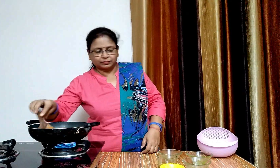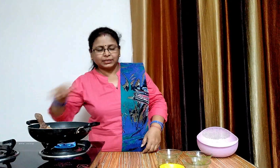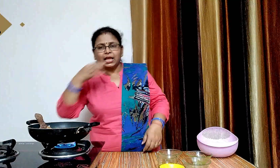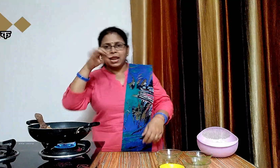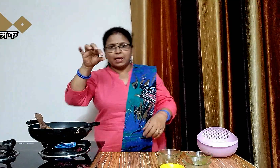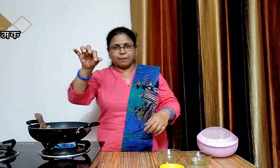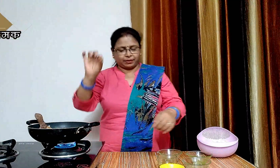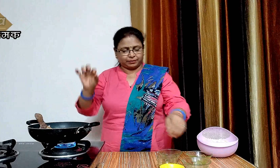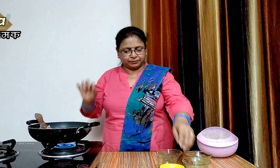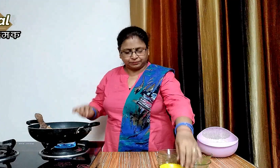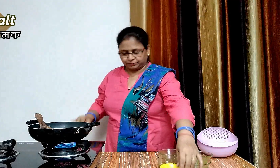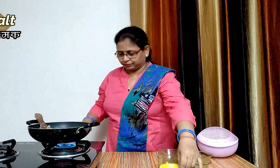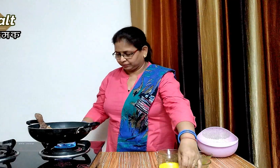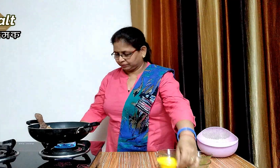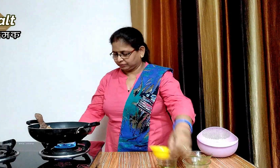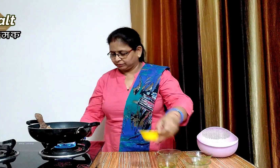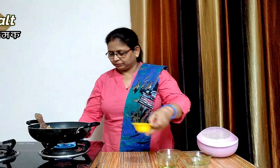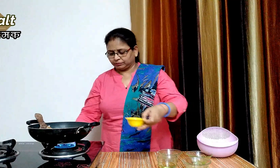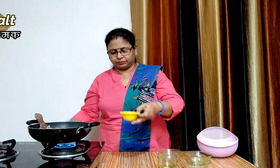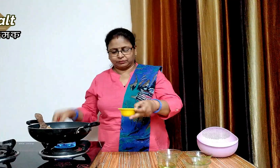अब इसमें नमक डालेंगे और मिला लेंगे